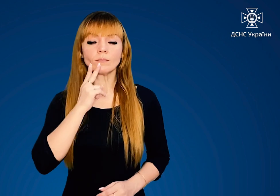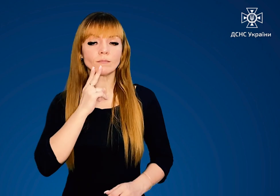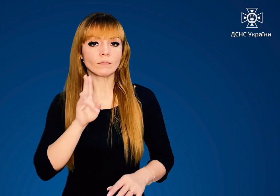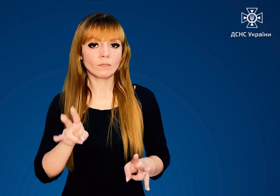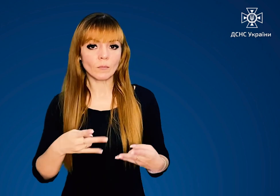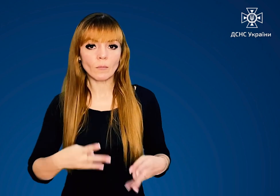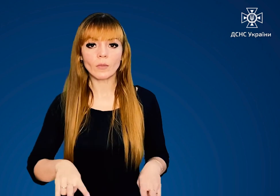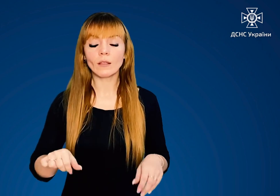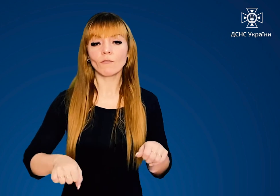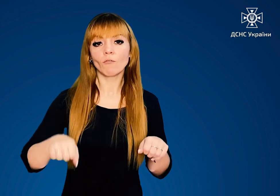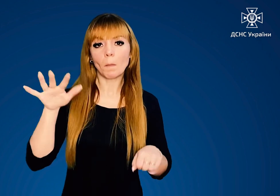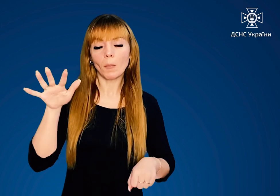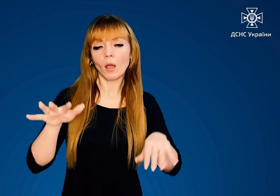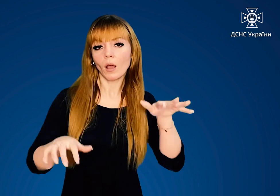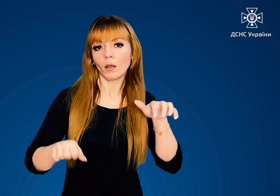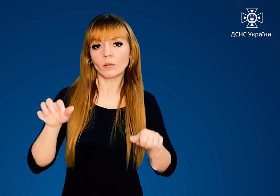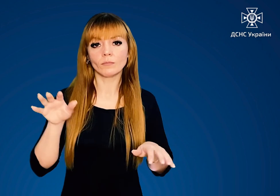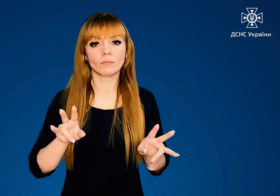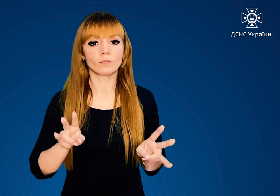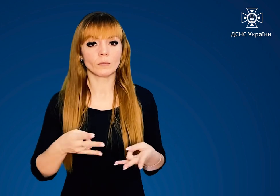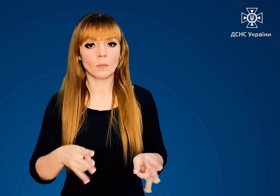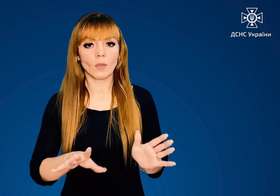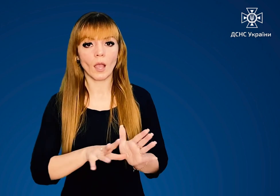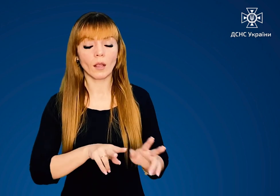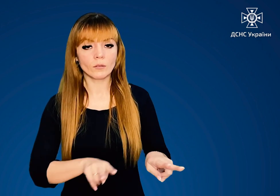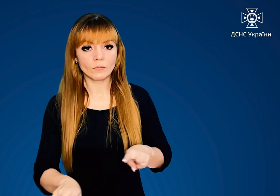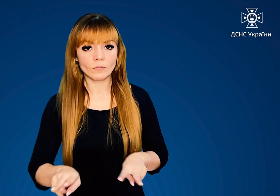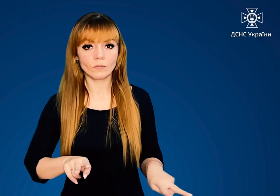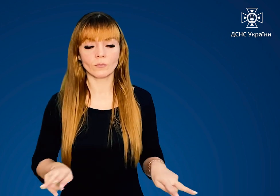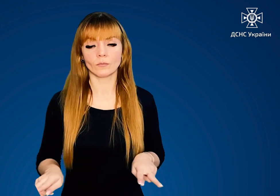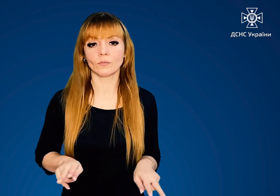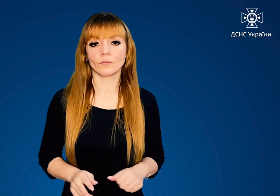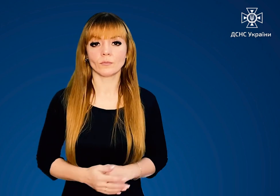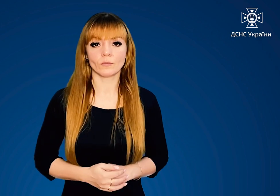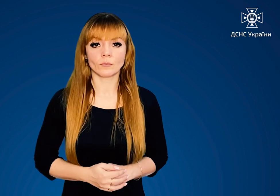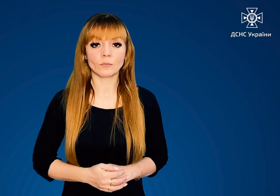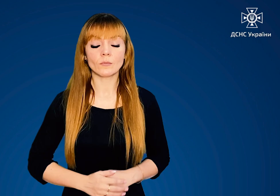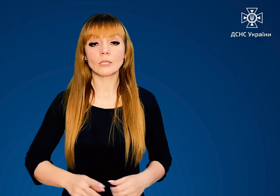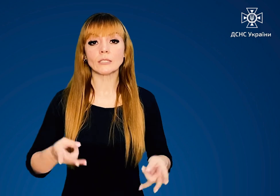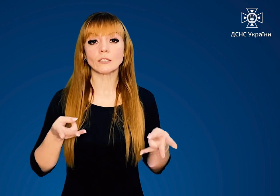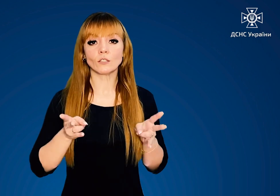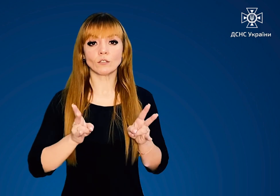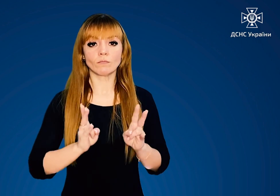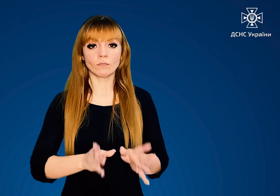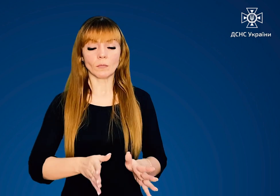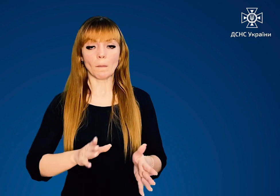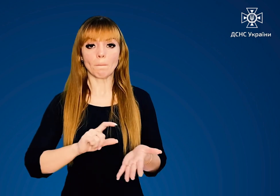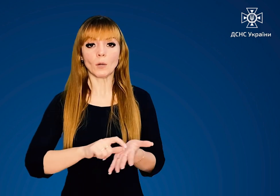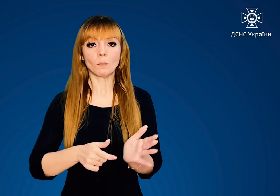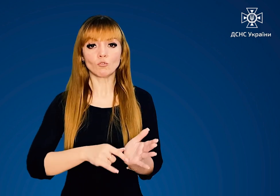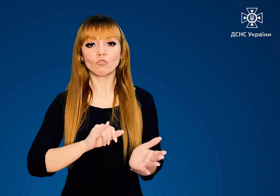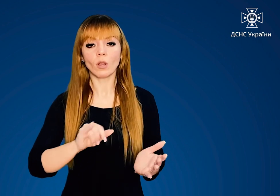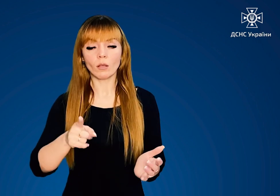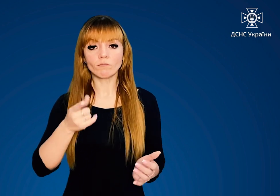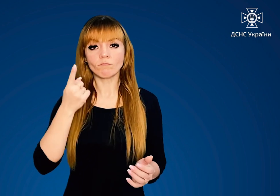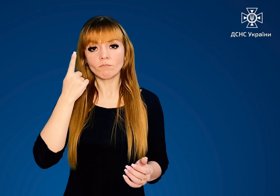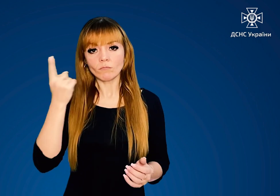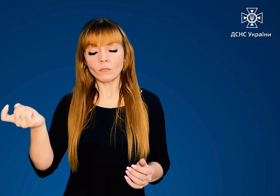паліть, не вмикайте, не вимикайте електричні прилади і освітлення Залиште приміщення та